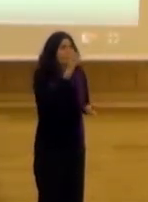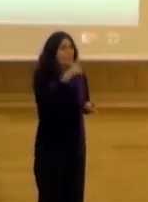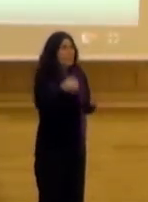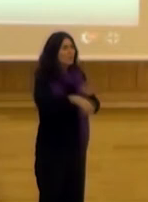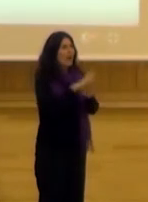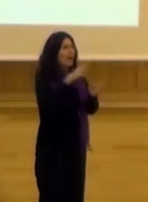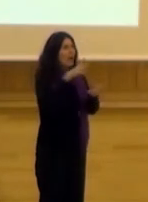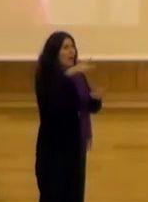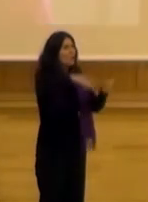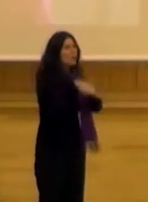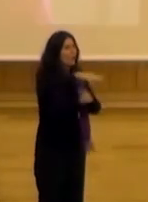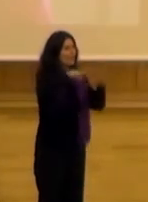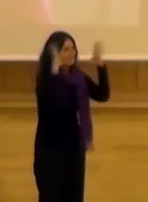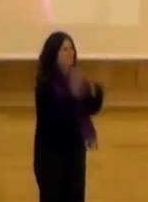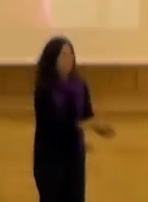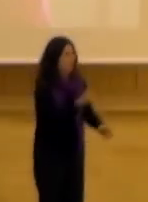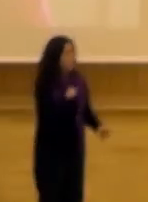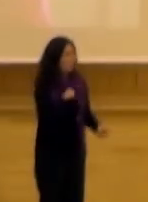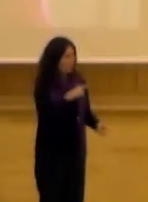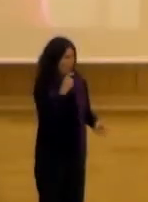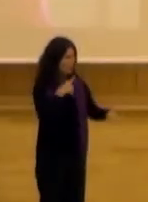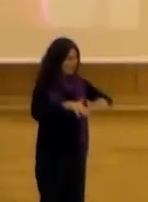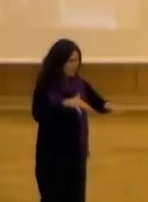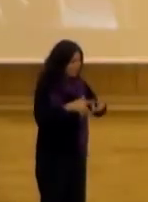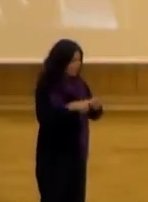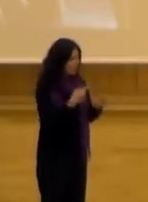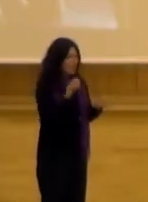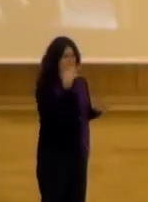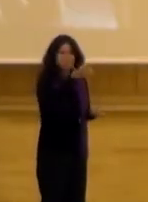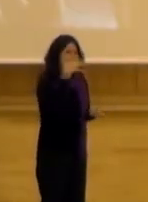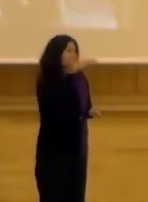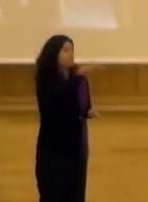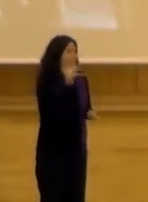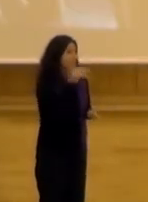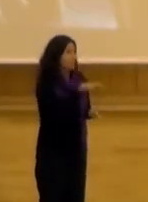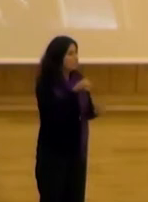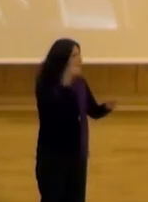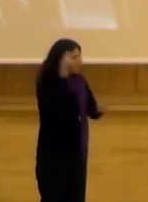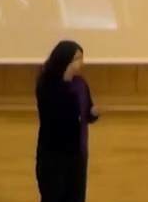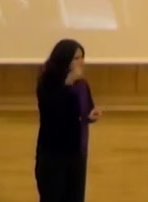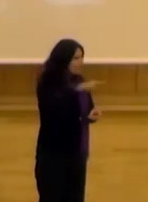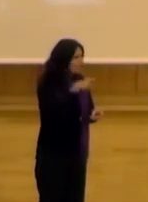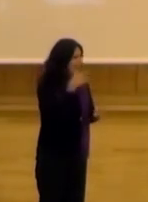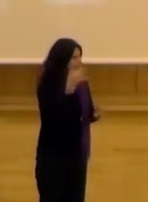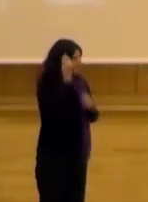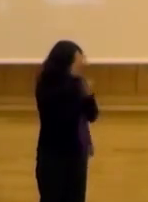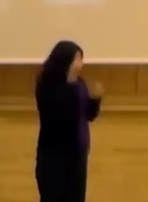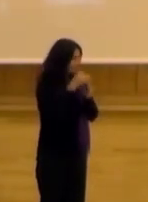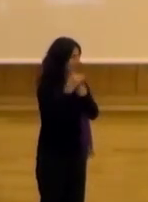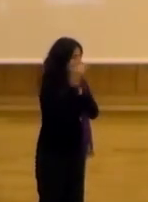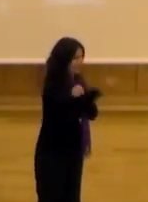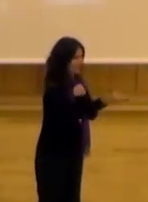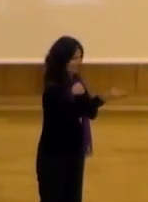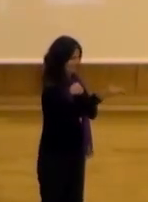por ejemplo. Son escenarios distópicos, también podemos imaginar otros escenarios que no sean distópicos, pero es labor nuestra también ir pensando y